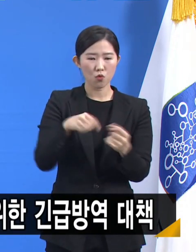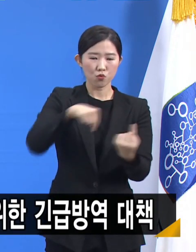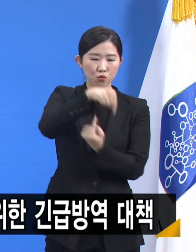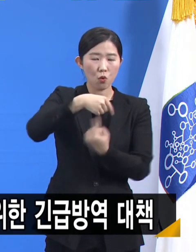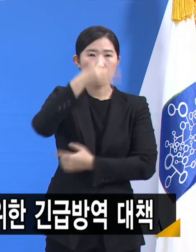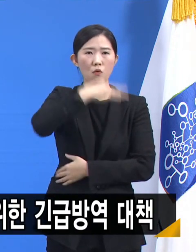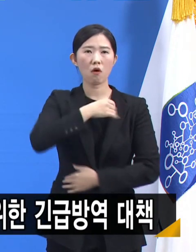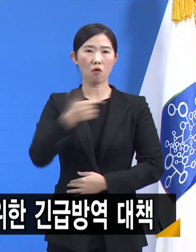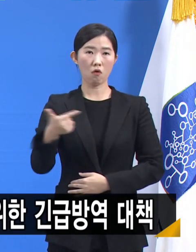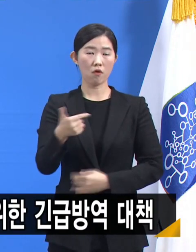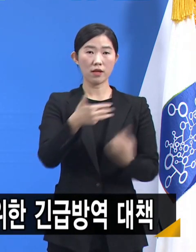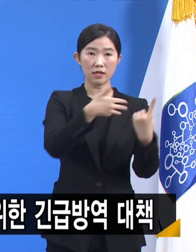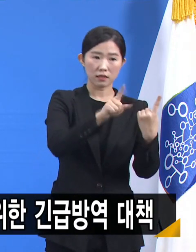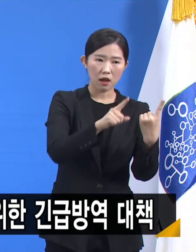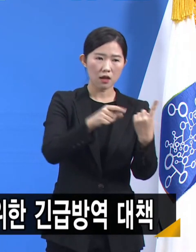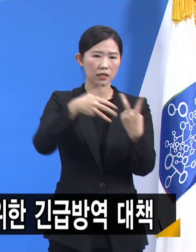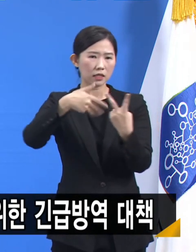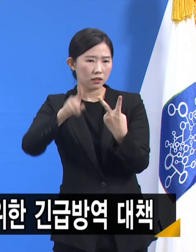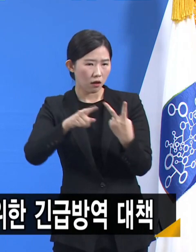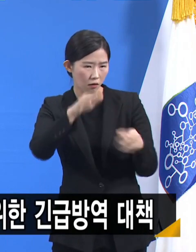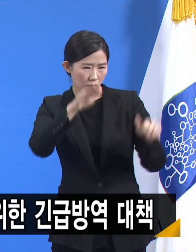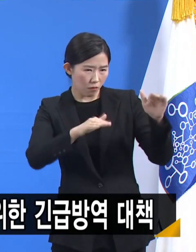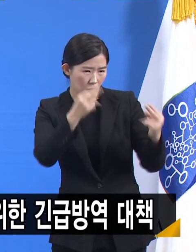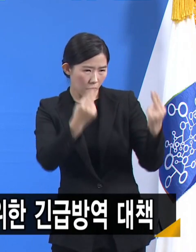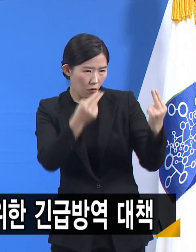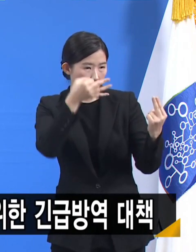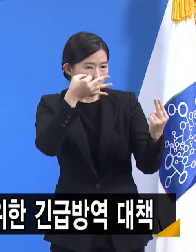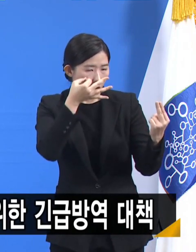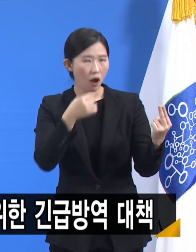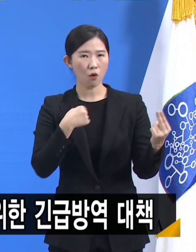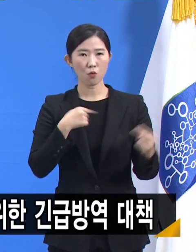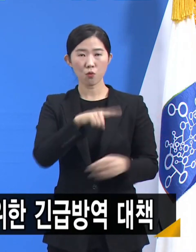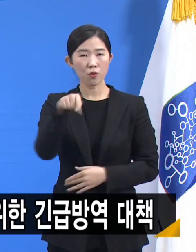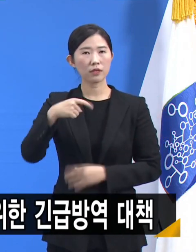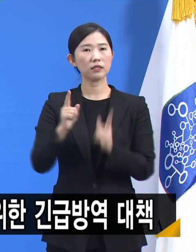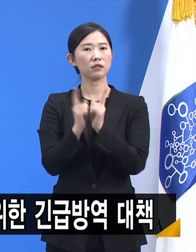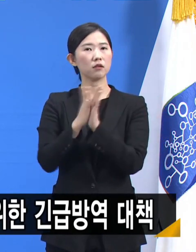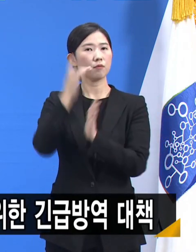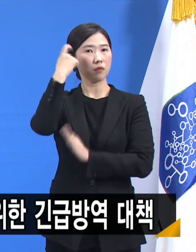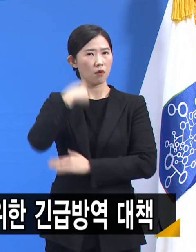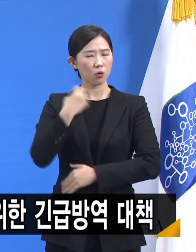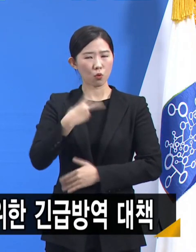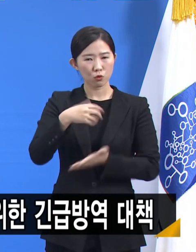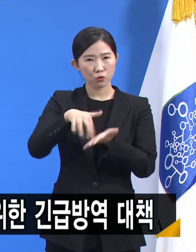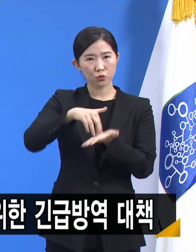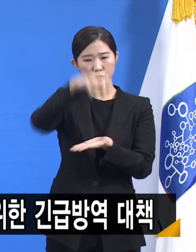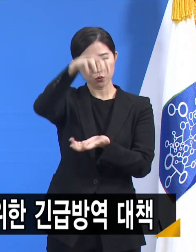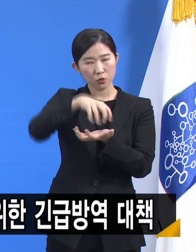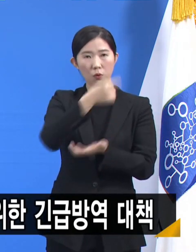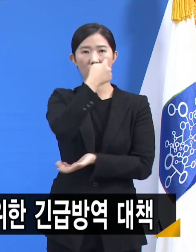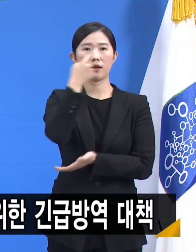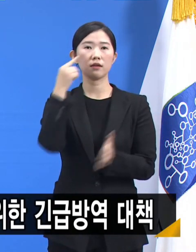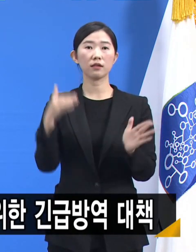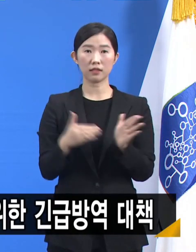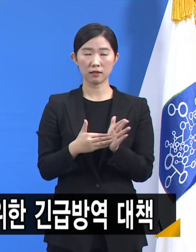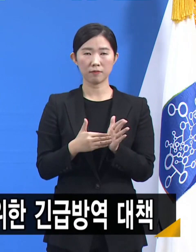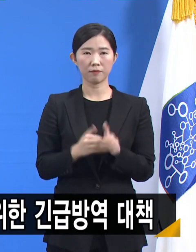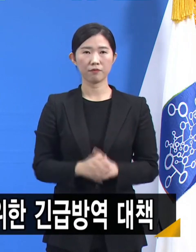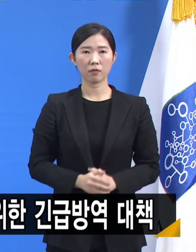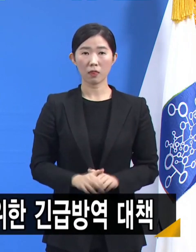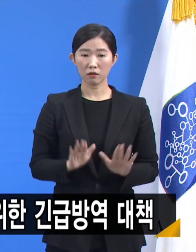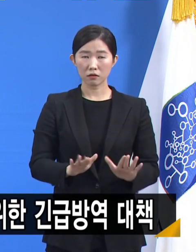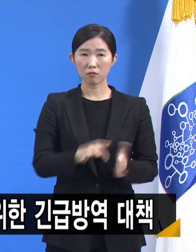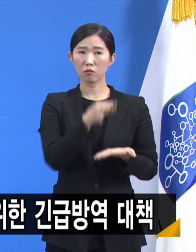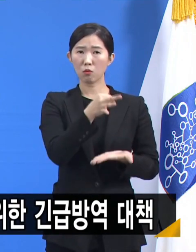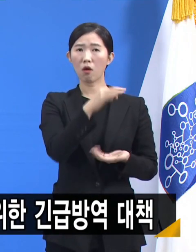지원을 통해서 체감적으로나 통계적으로 확인됐습니다. 한정된 재원으로 정책효과를